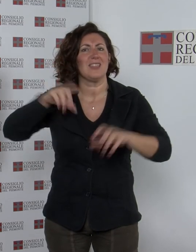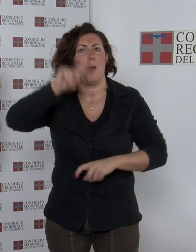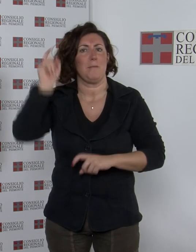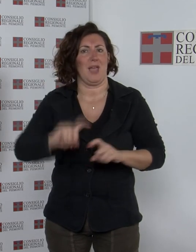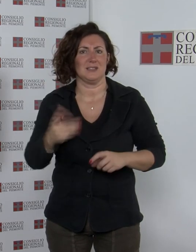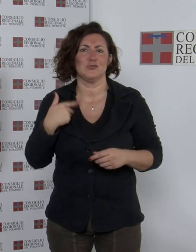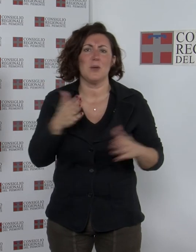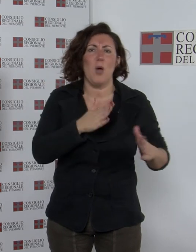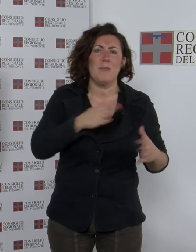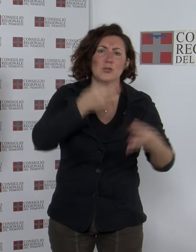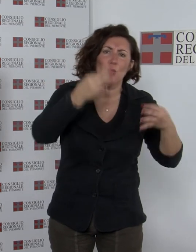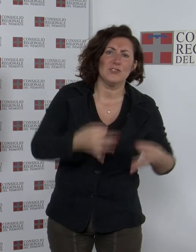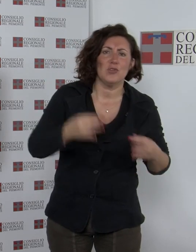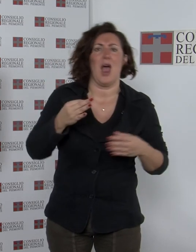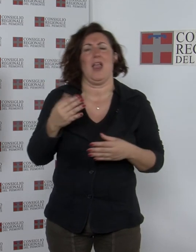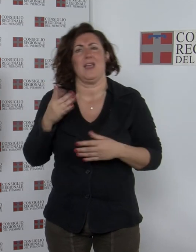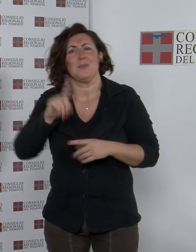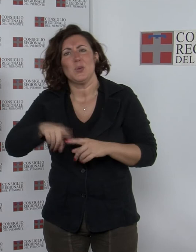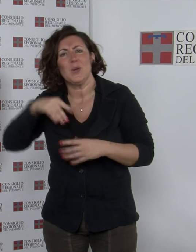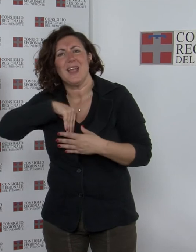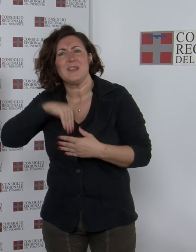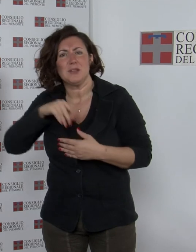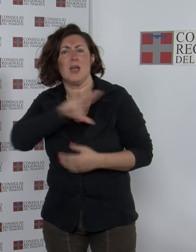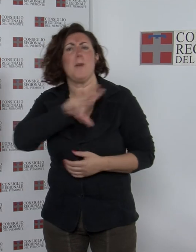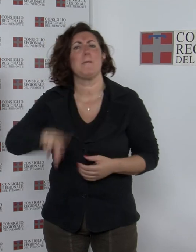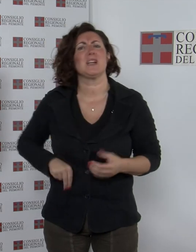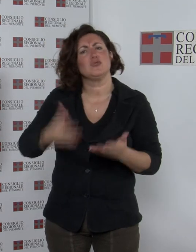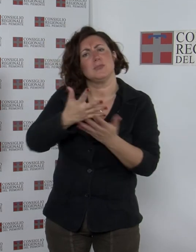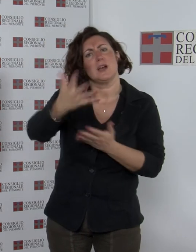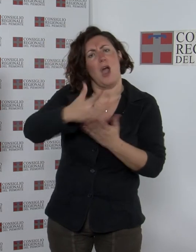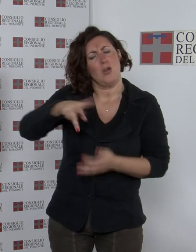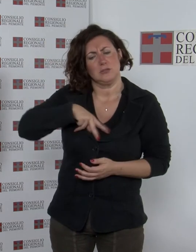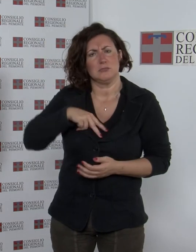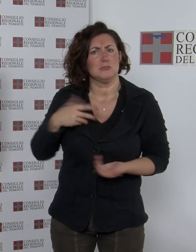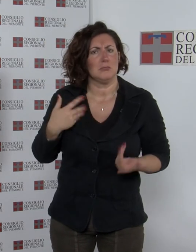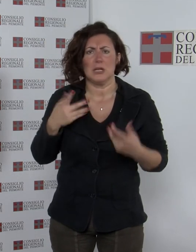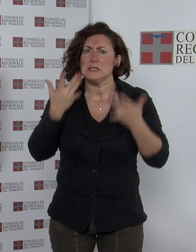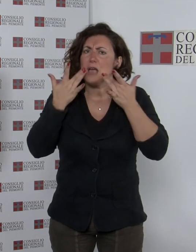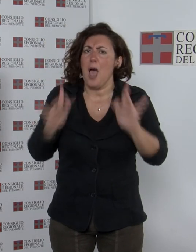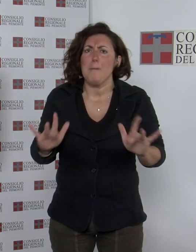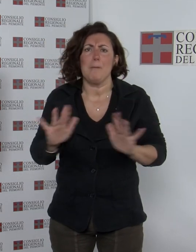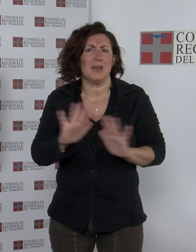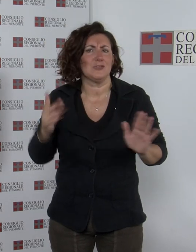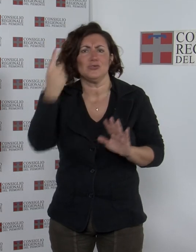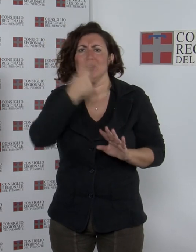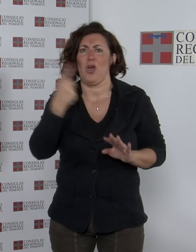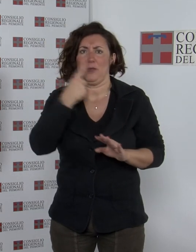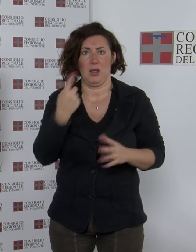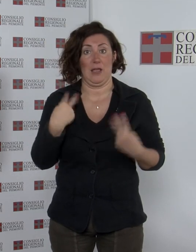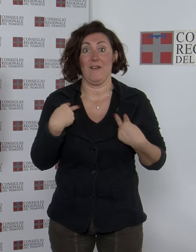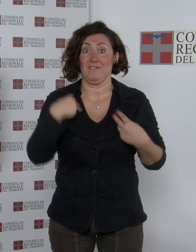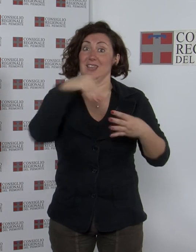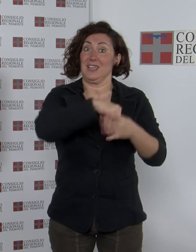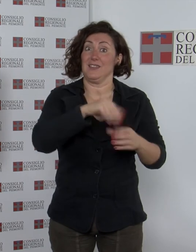ufficiali e intimità i principi si descrivono come persone comuni e semplici che pur avendo avuto il privilegio di nascere in una famiglia